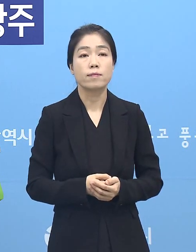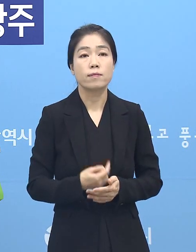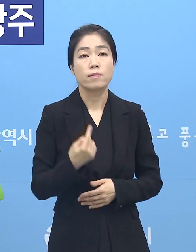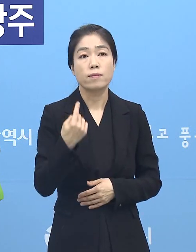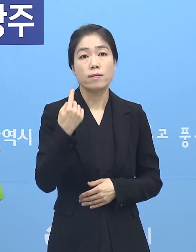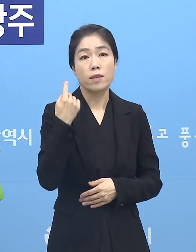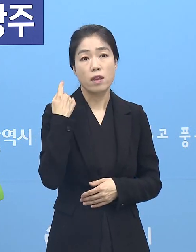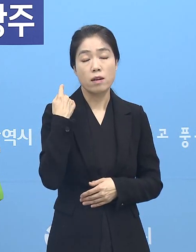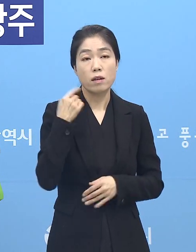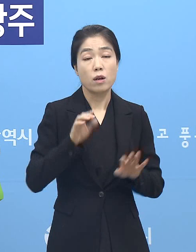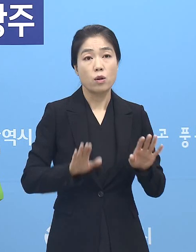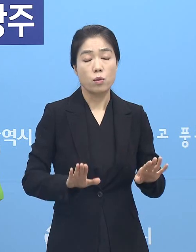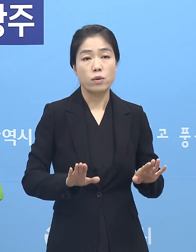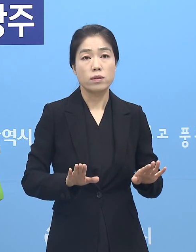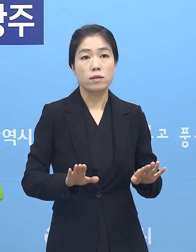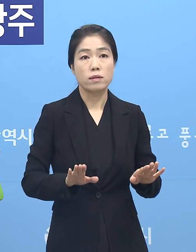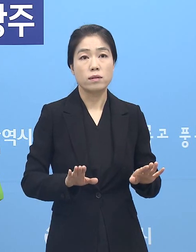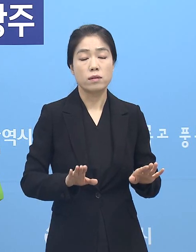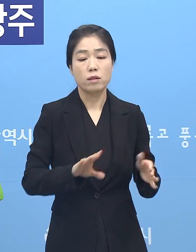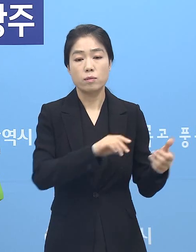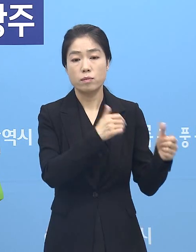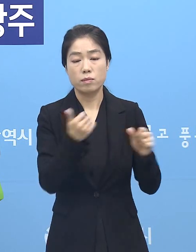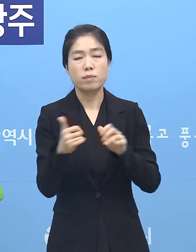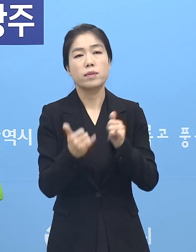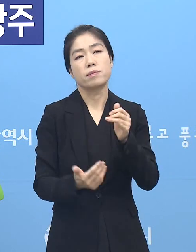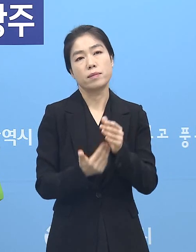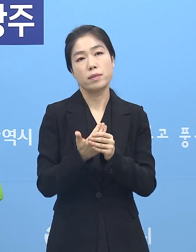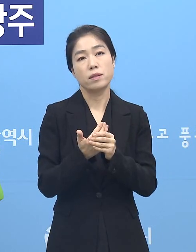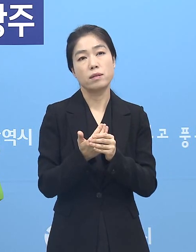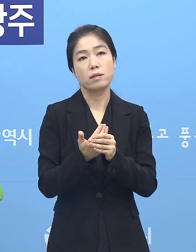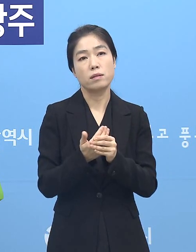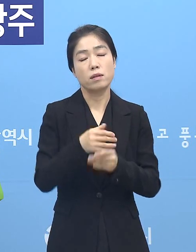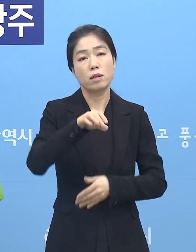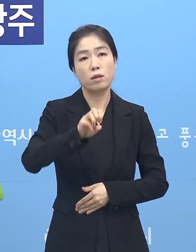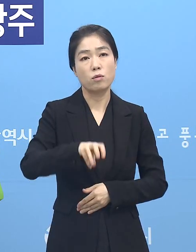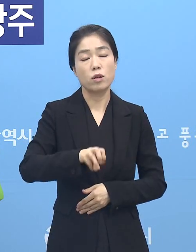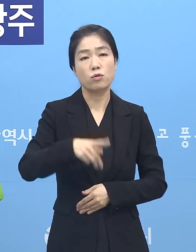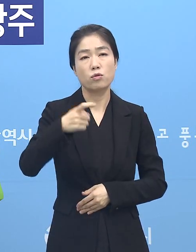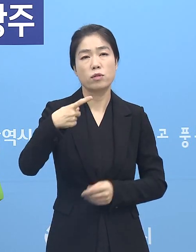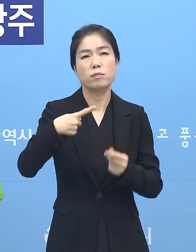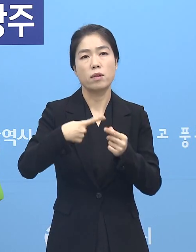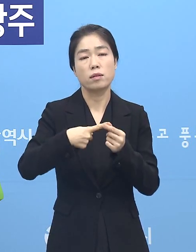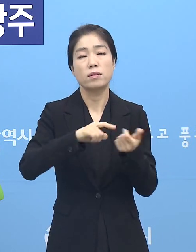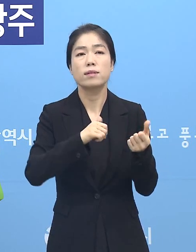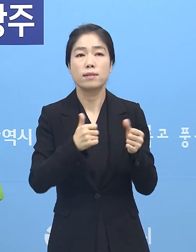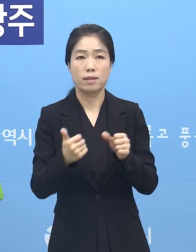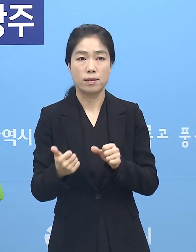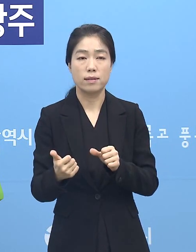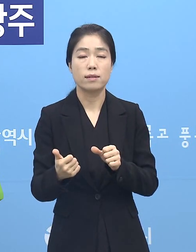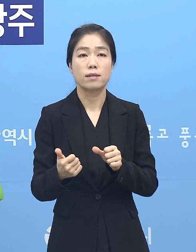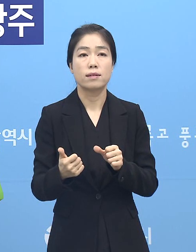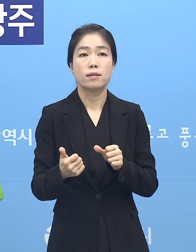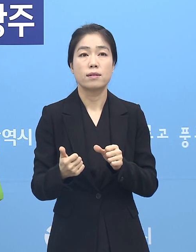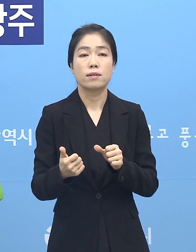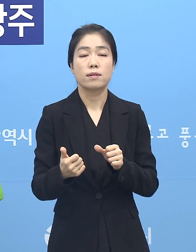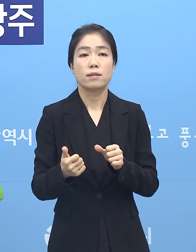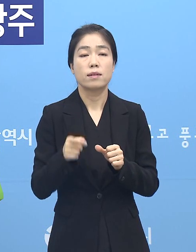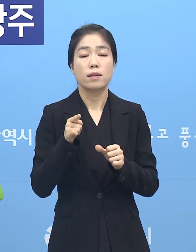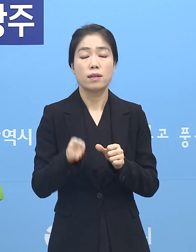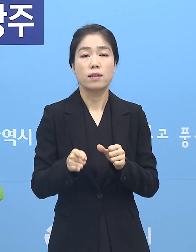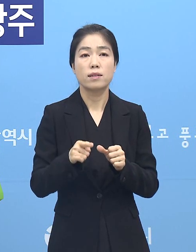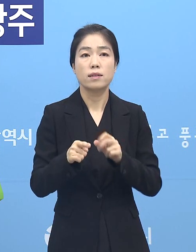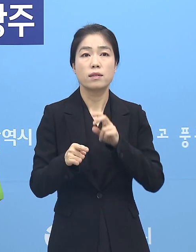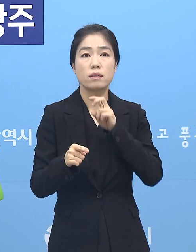어제 오늘 해서 사망자가 발생을 했습니다. 광주 11번째 사망자입니다. 여기는